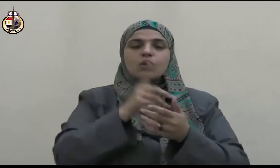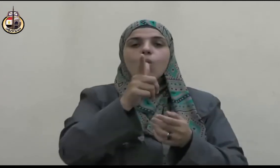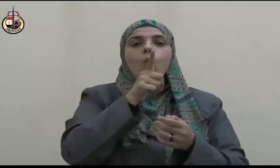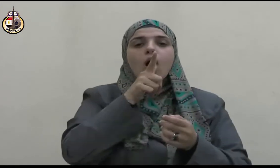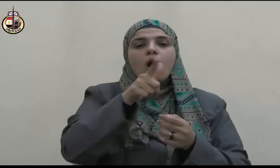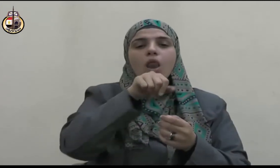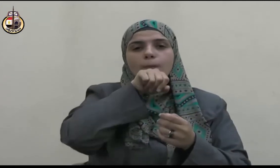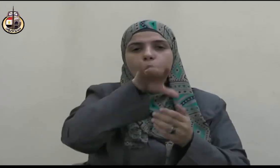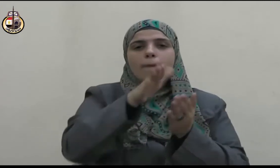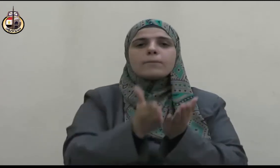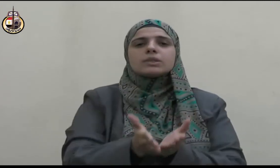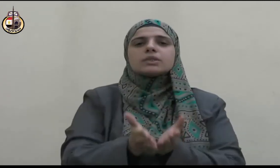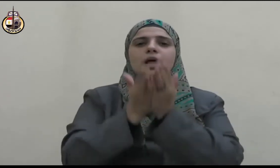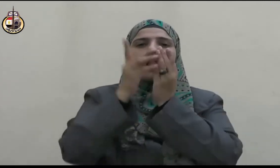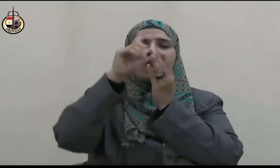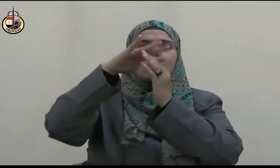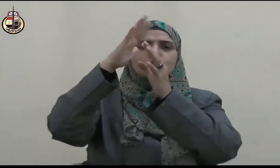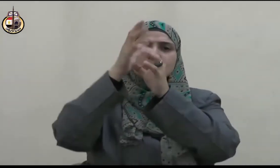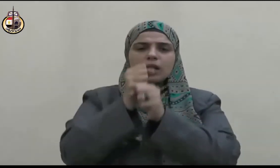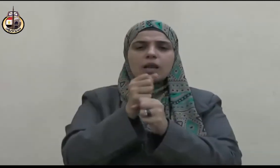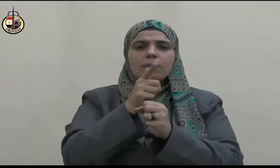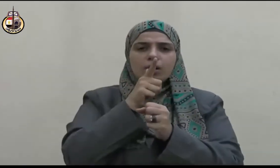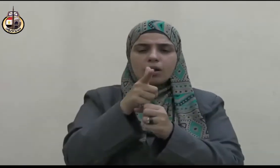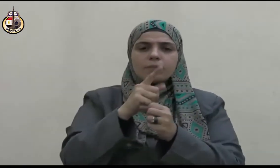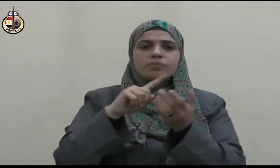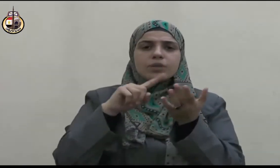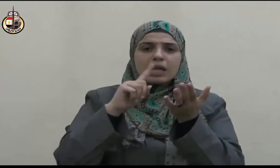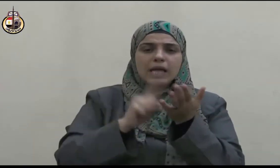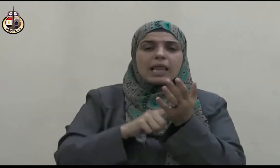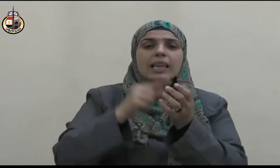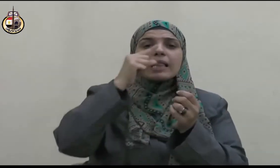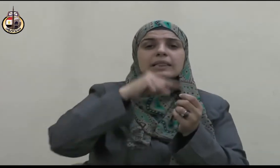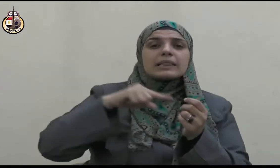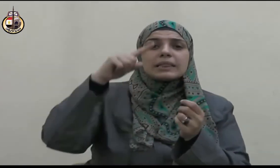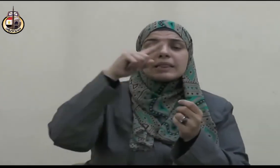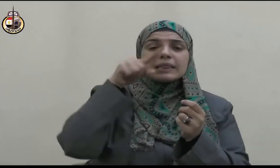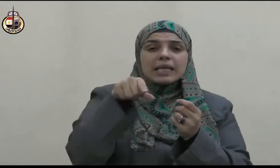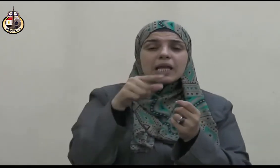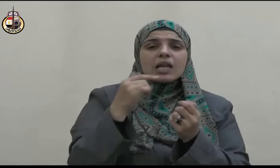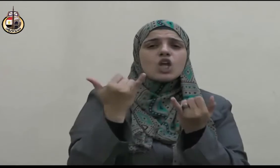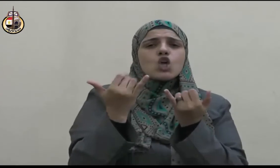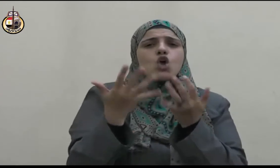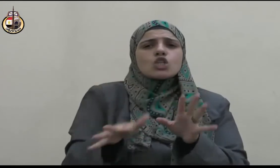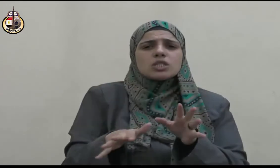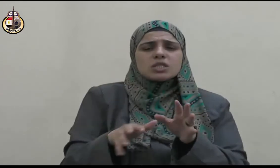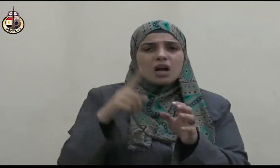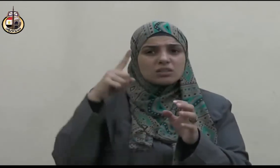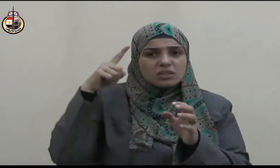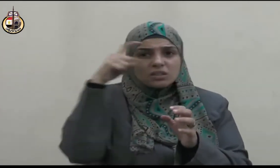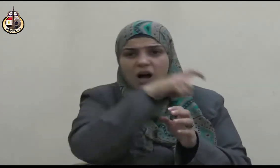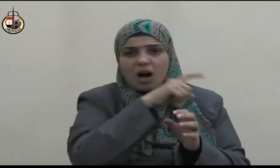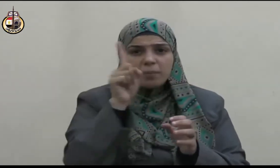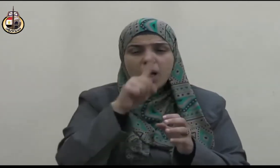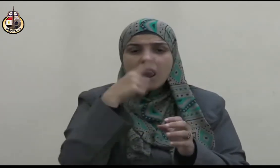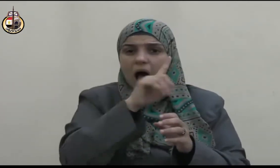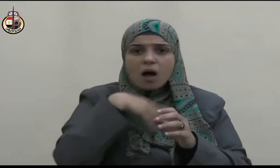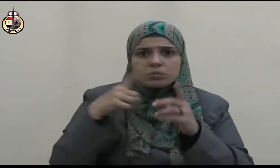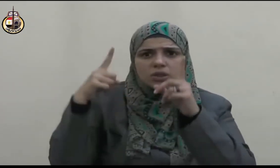الله عليه وسلم والاقتضاء بهديه واقتفاء أثره في نشر رسالة النور والهداية